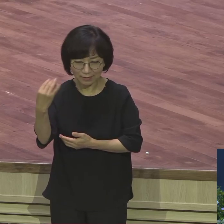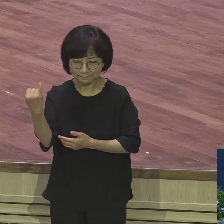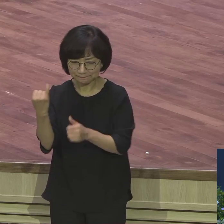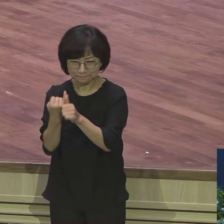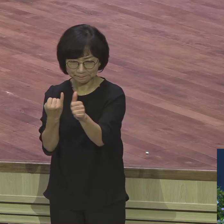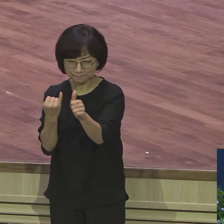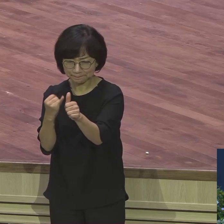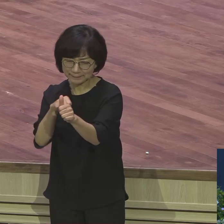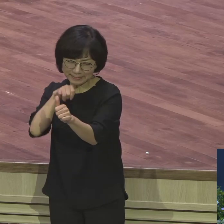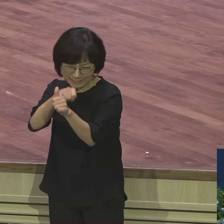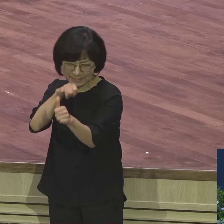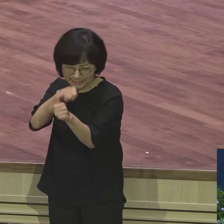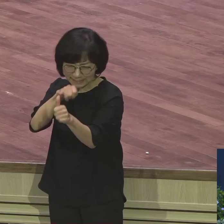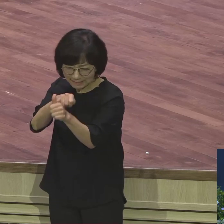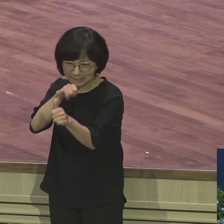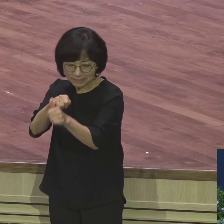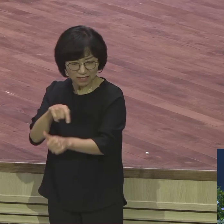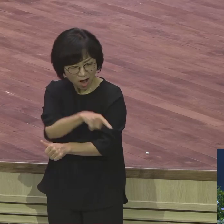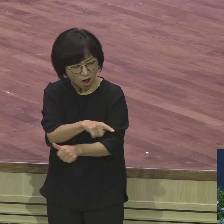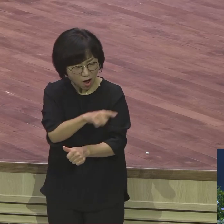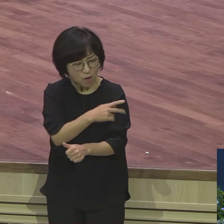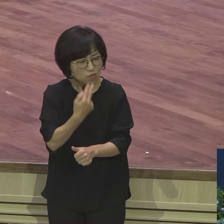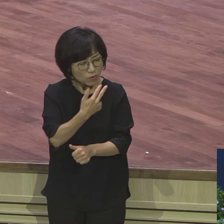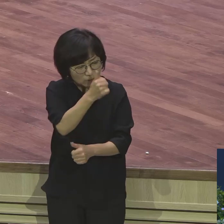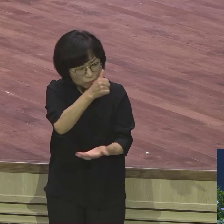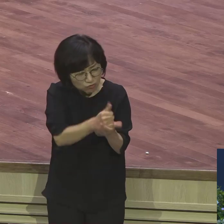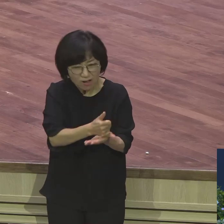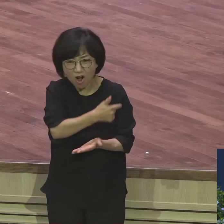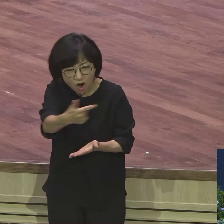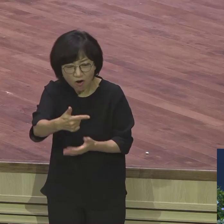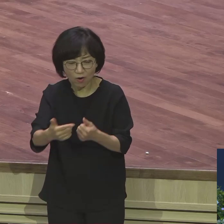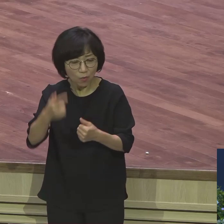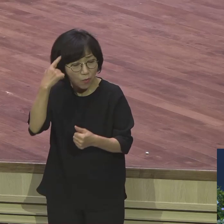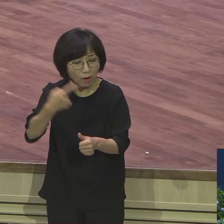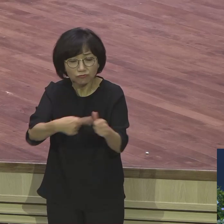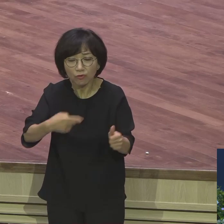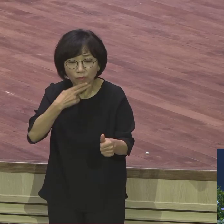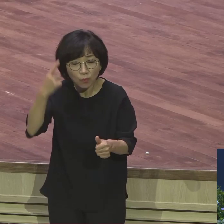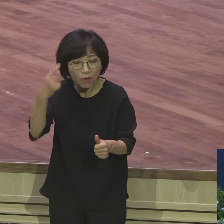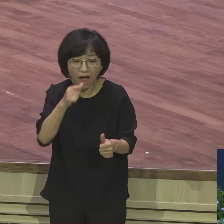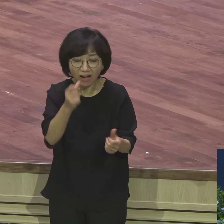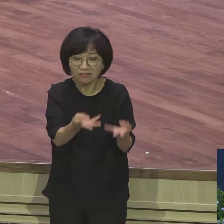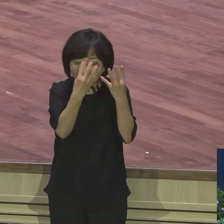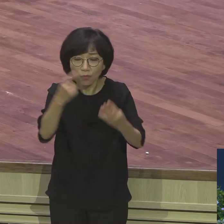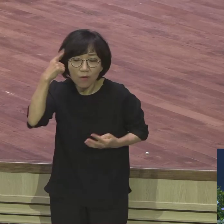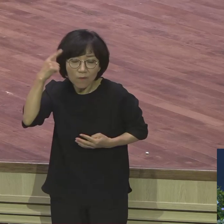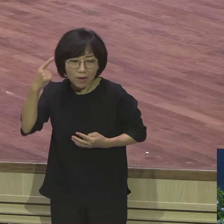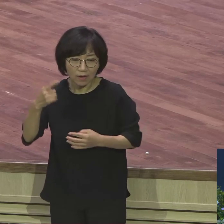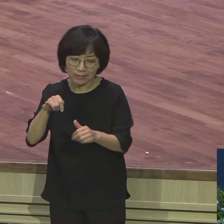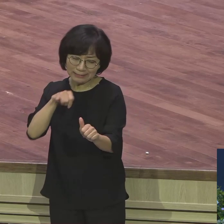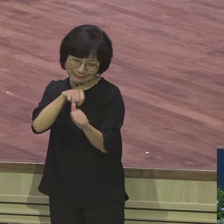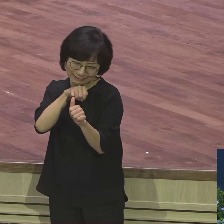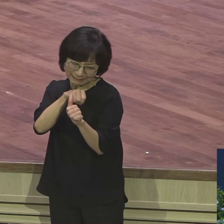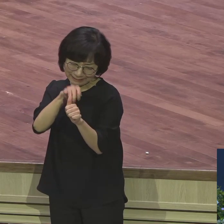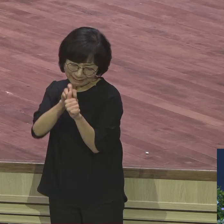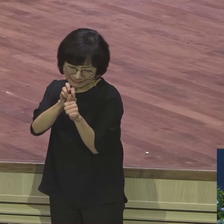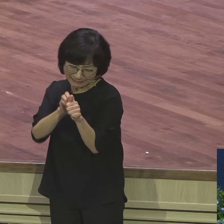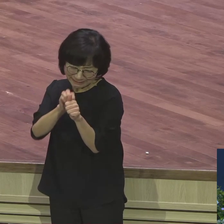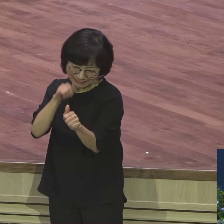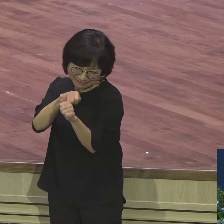그렇게 큰 죄를 지은 요셉을 죽이지 않고 그냥 감옥에 가두고 있느냐 바가지로 빡빡 긁었습니다